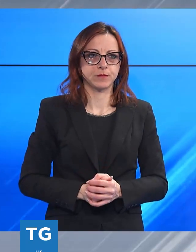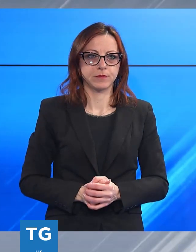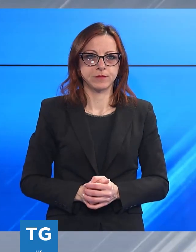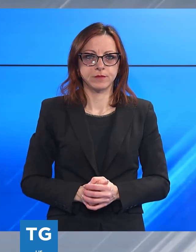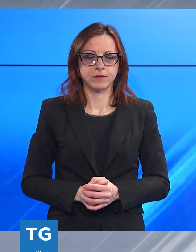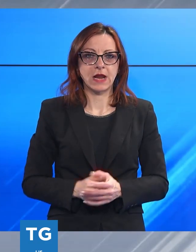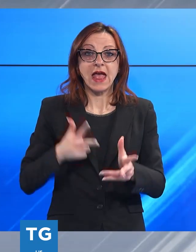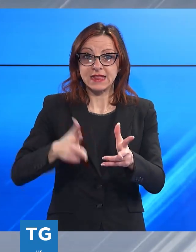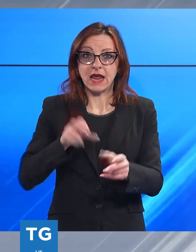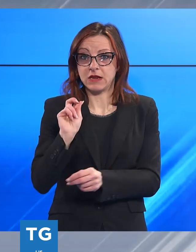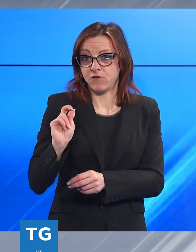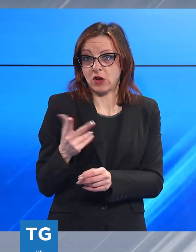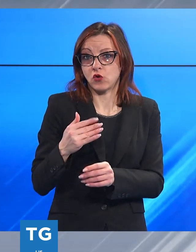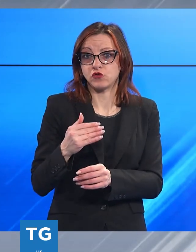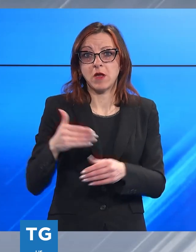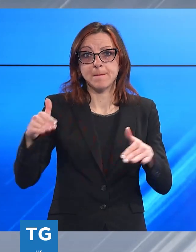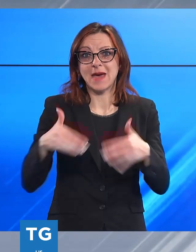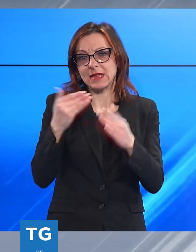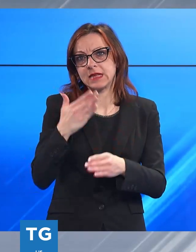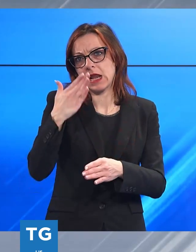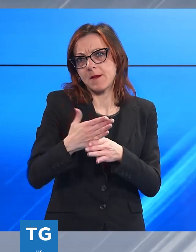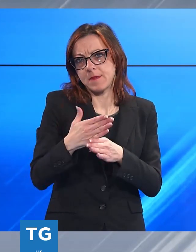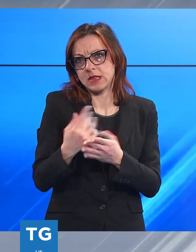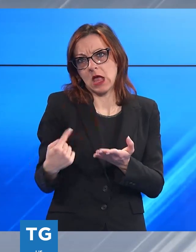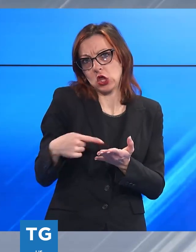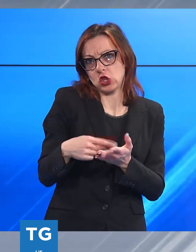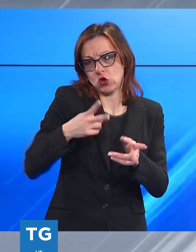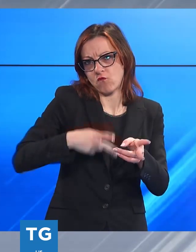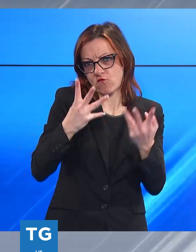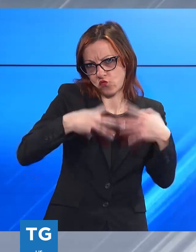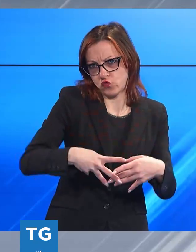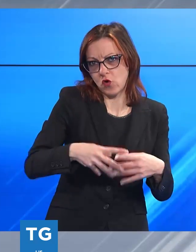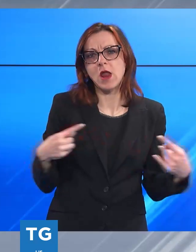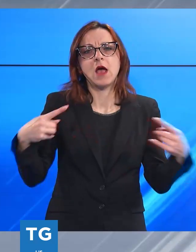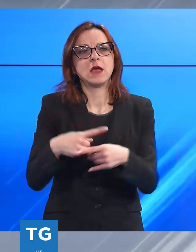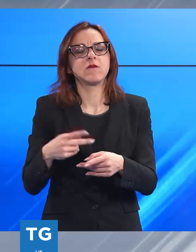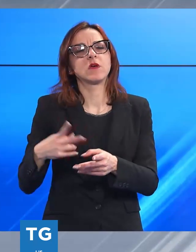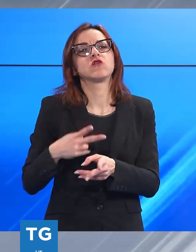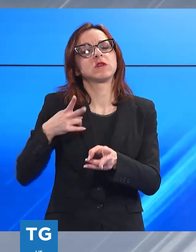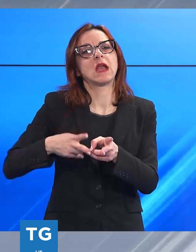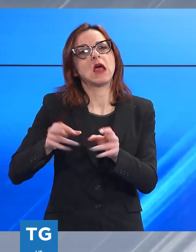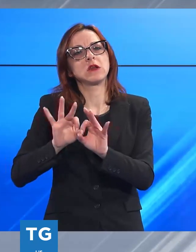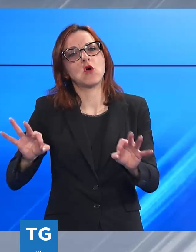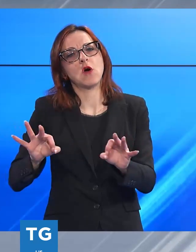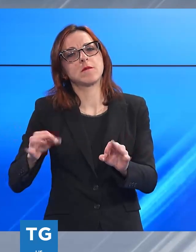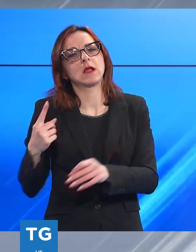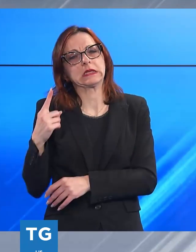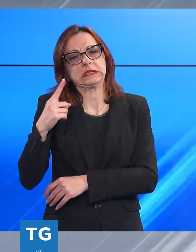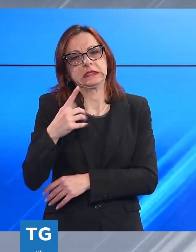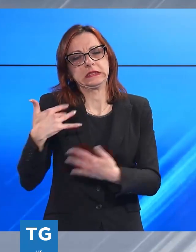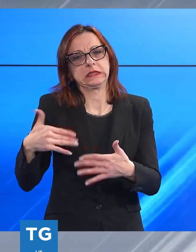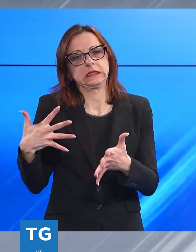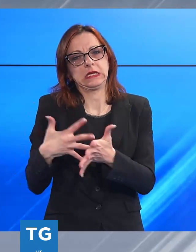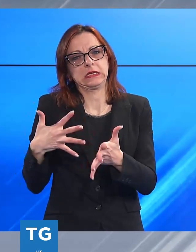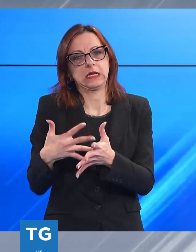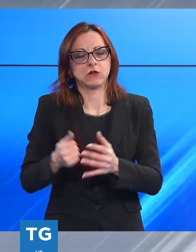mattinata mentre il trasporto regionale ha subito ritardi e cancellazioni di corse per tutto il giorno. Per limitare i disagi autolinee toscane